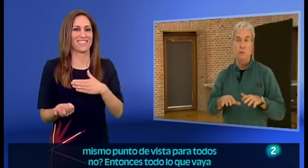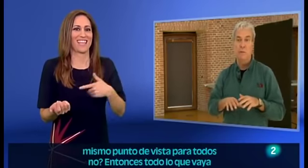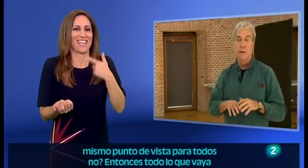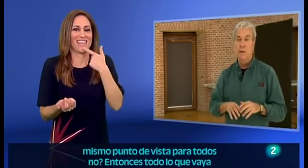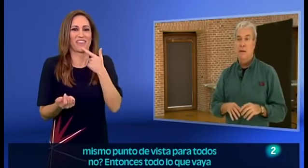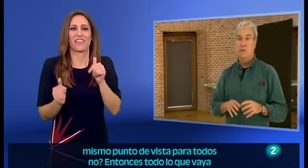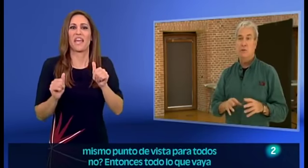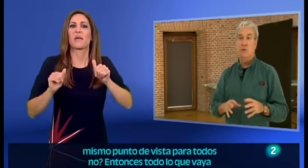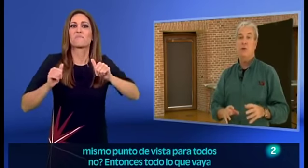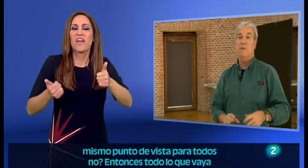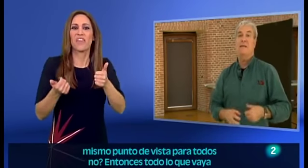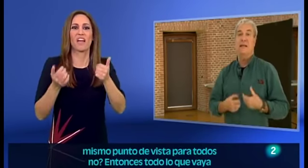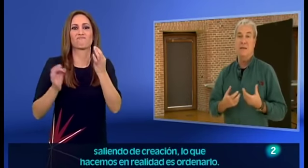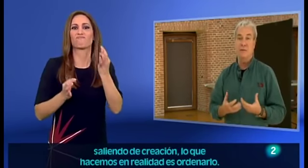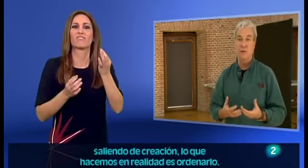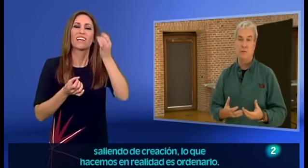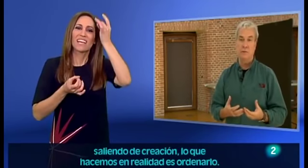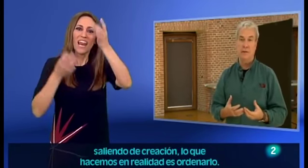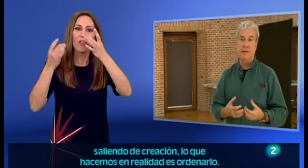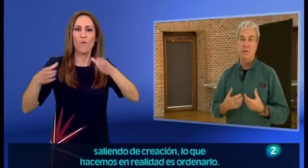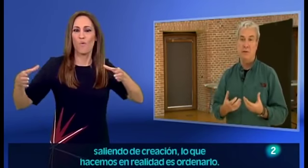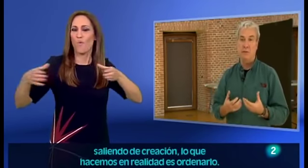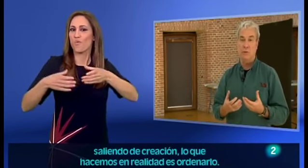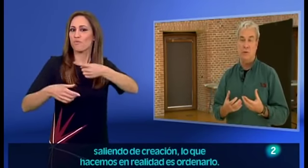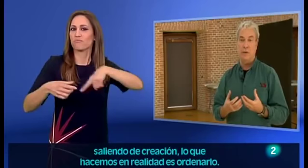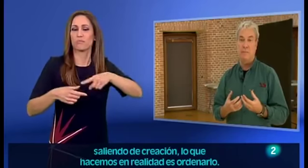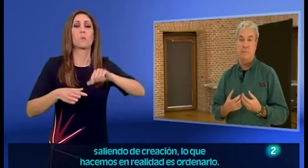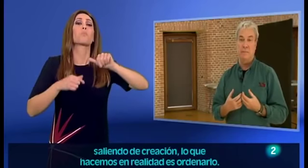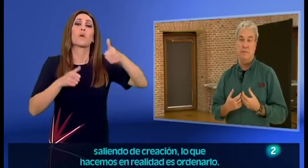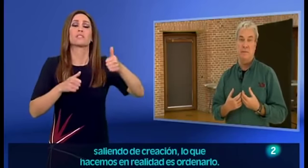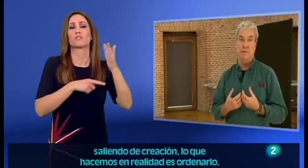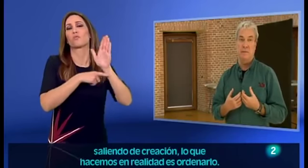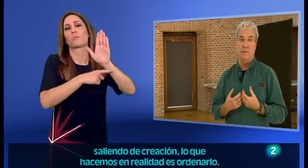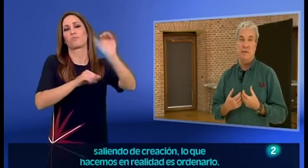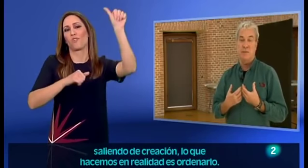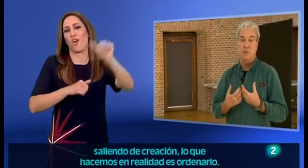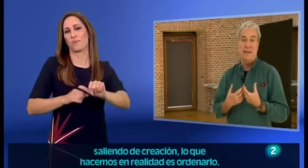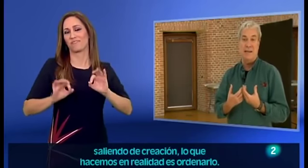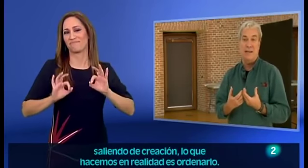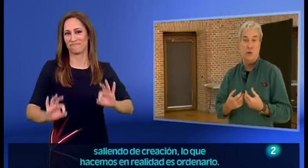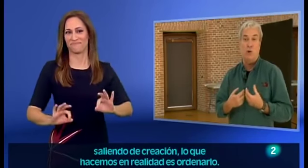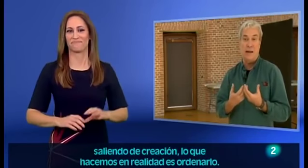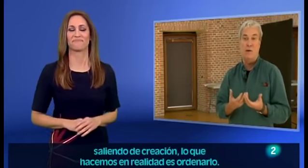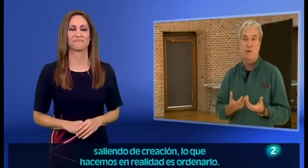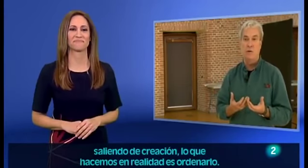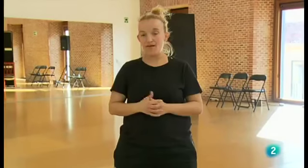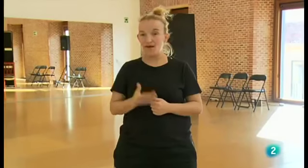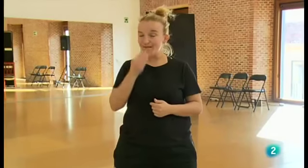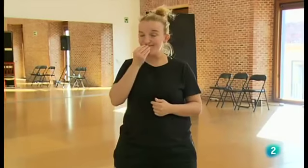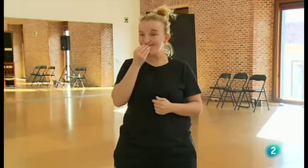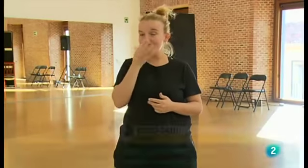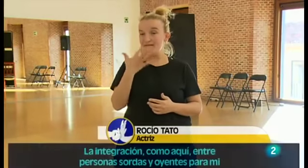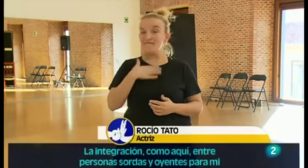todos. Entonces todo lo que vaya saliendo de creación lo que hacemos en realidad es ordenarlo.